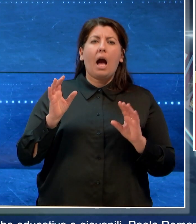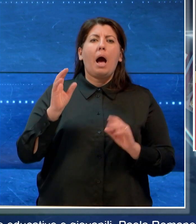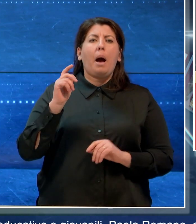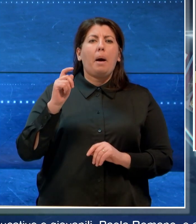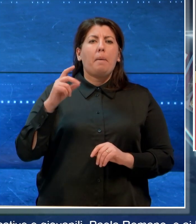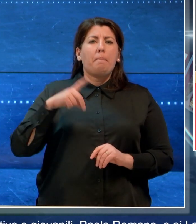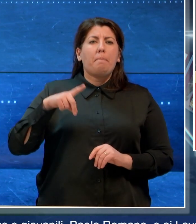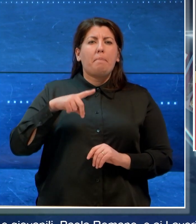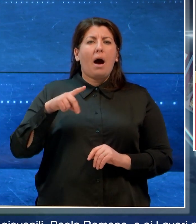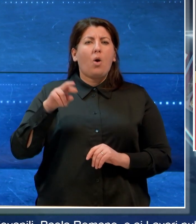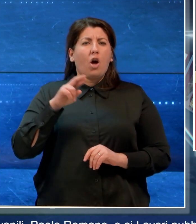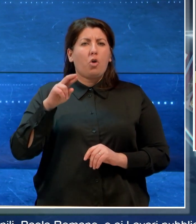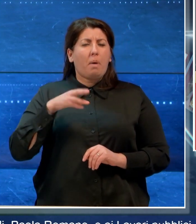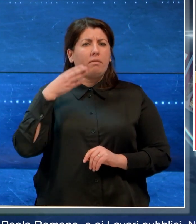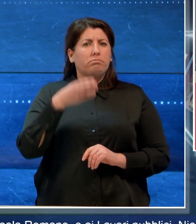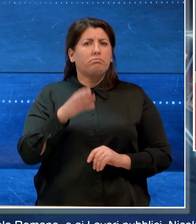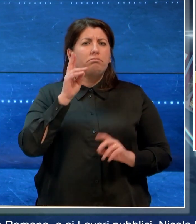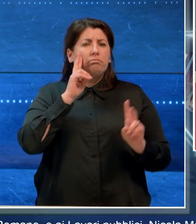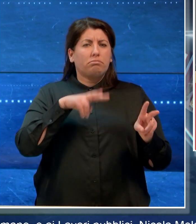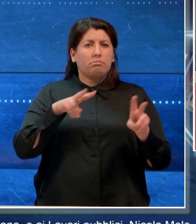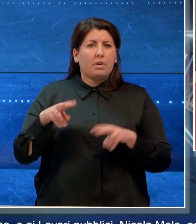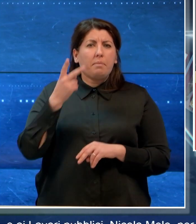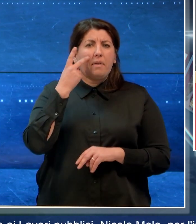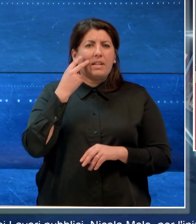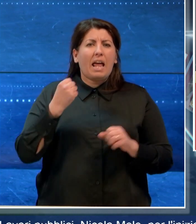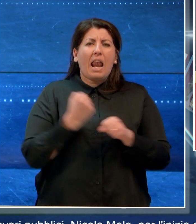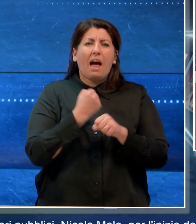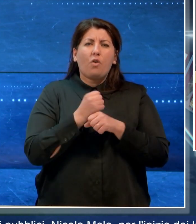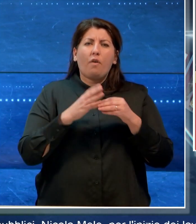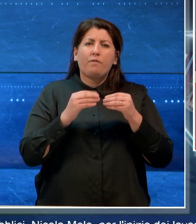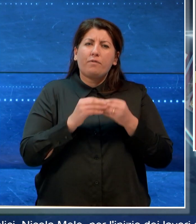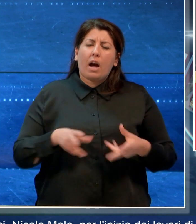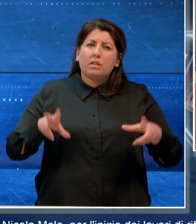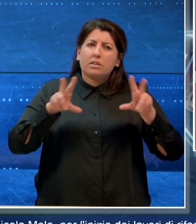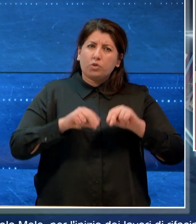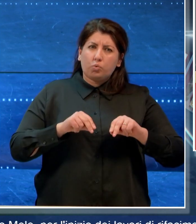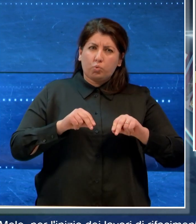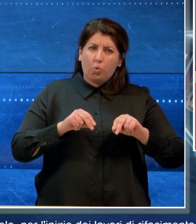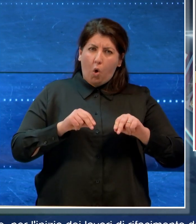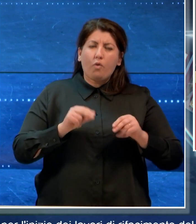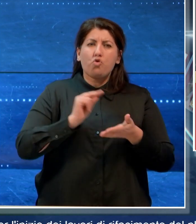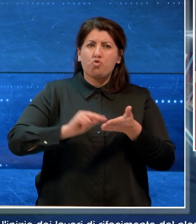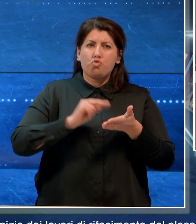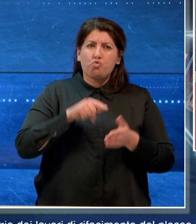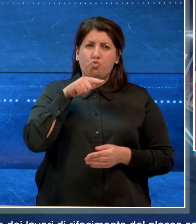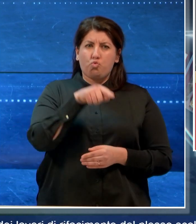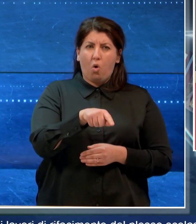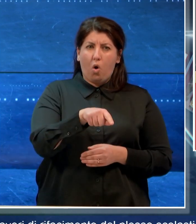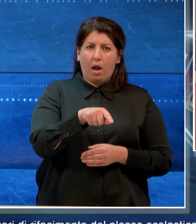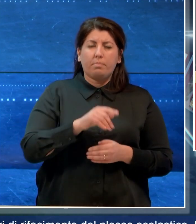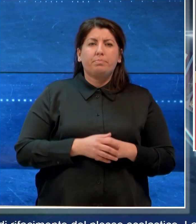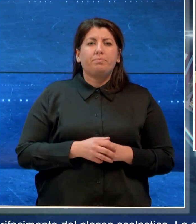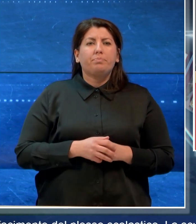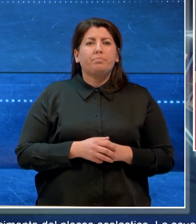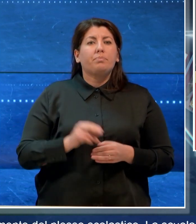lavori pubblici Nicola Mele per l'inizio dei lavori di rifacimento del plesso scolastico. La